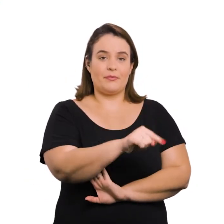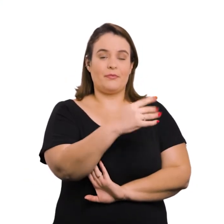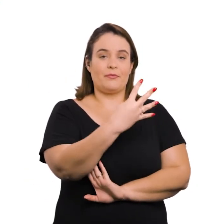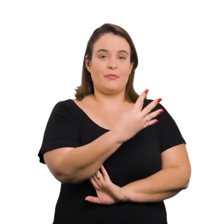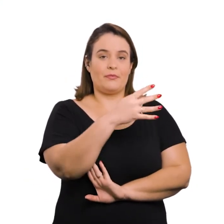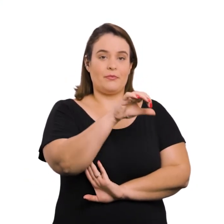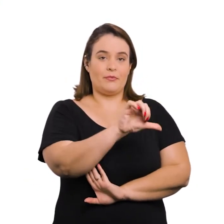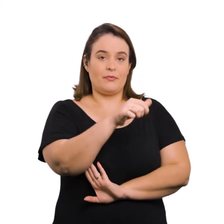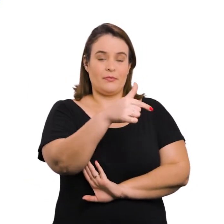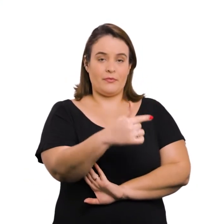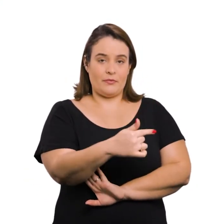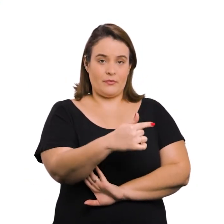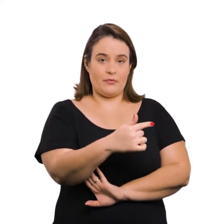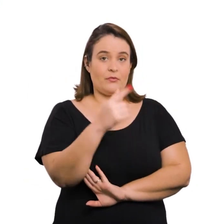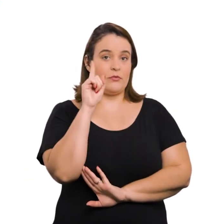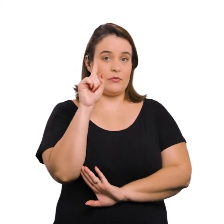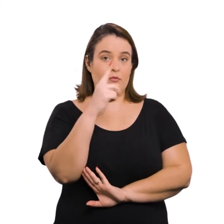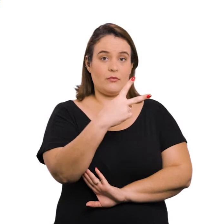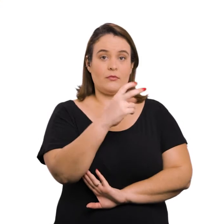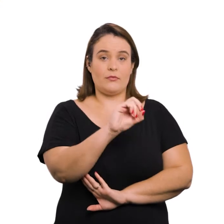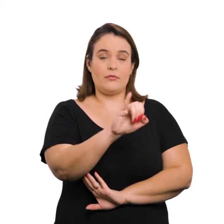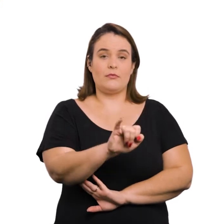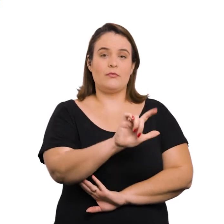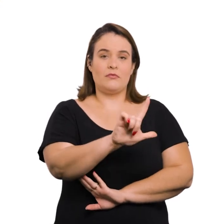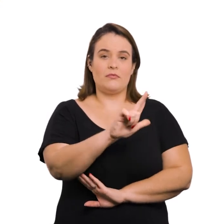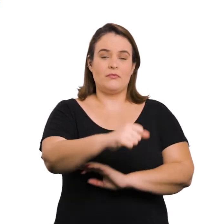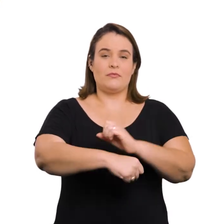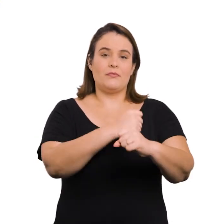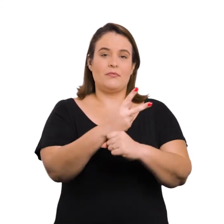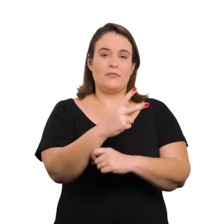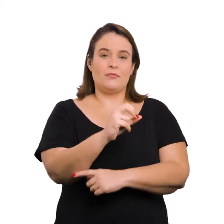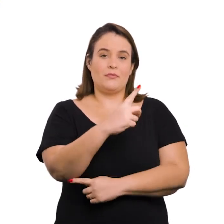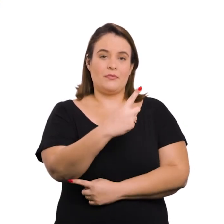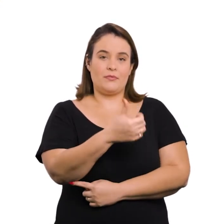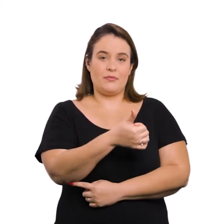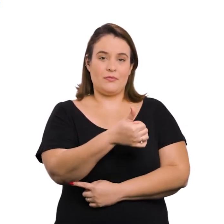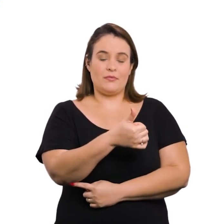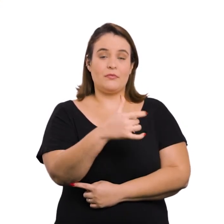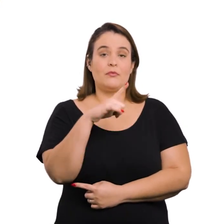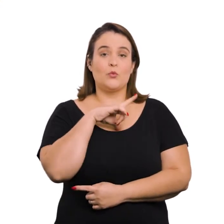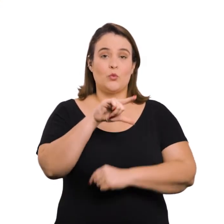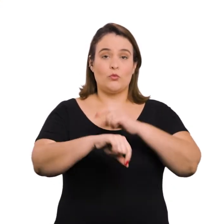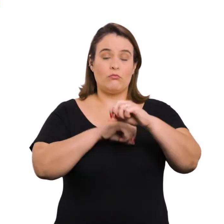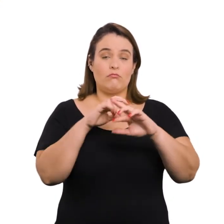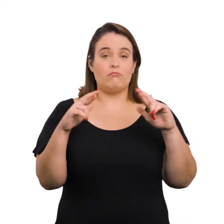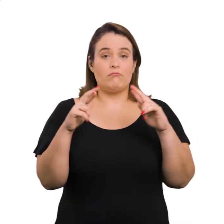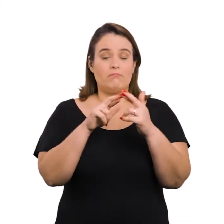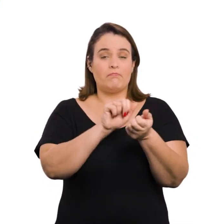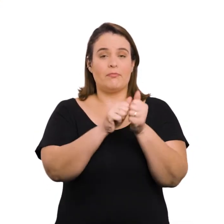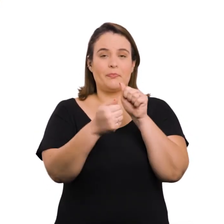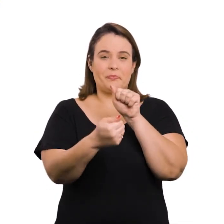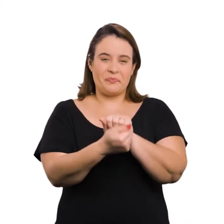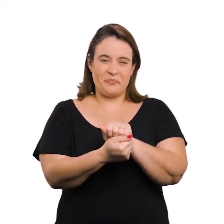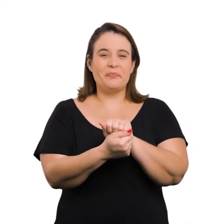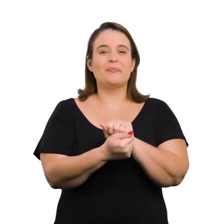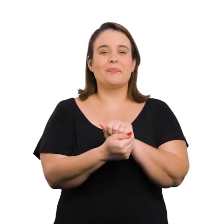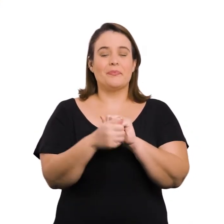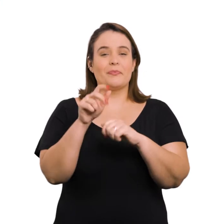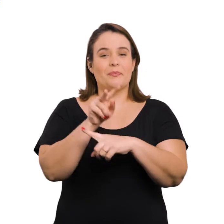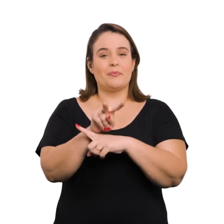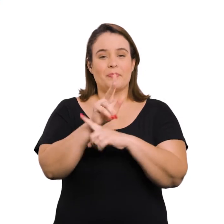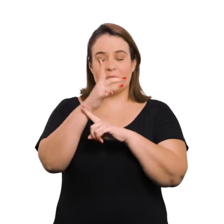Lei nº 16.497, de 20 de julho de 2016. Institui a Rede de